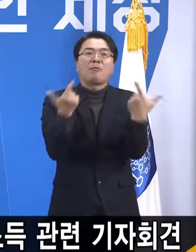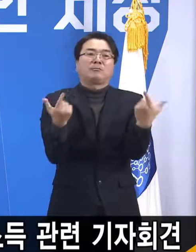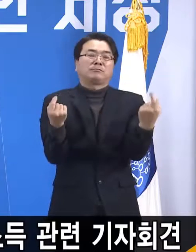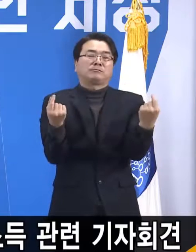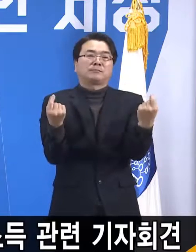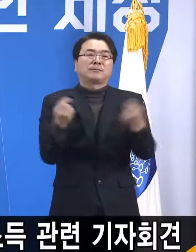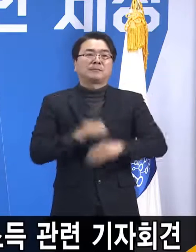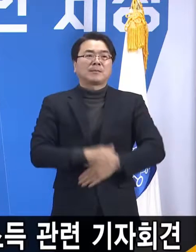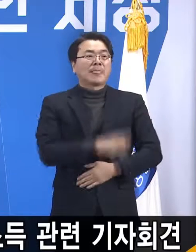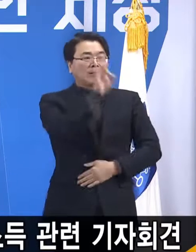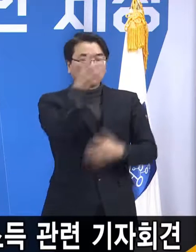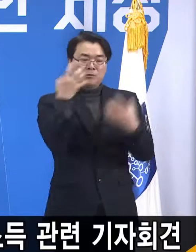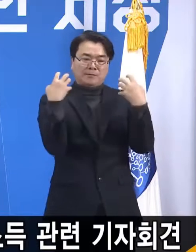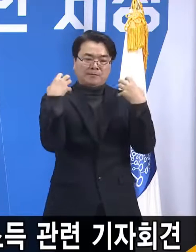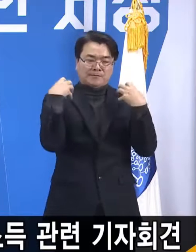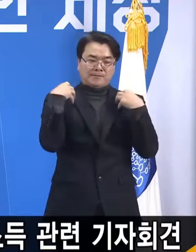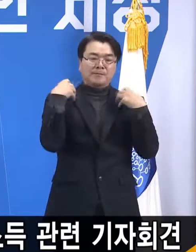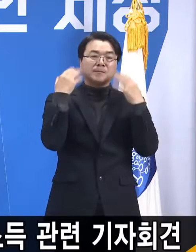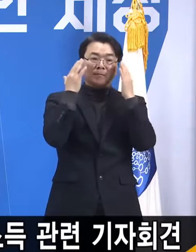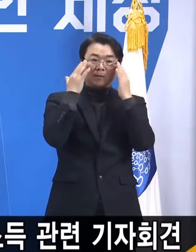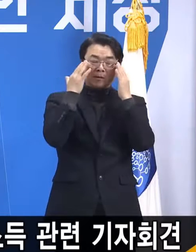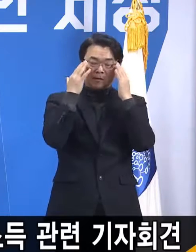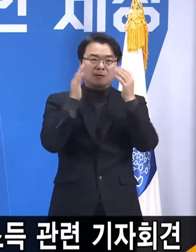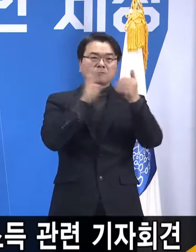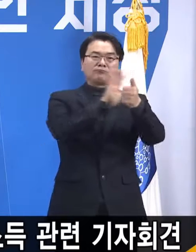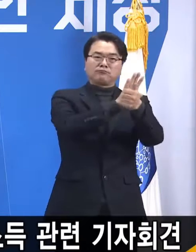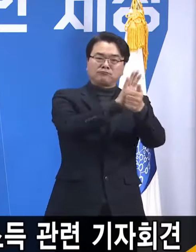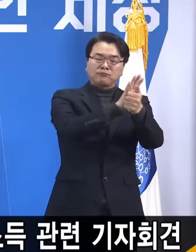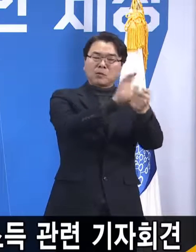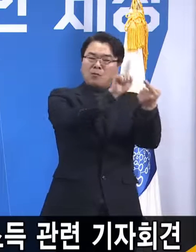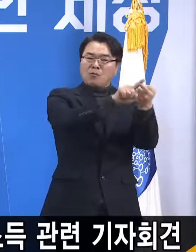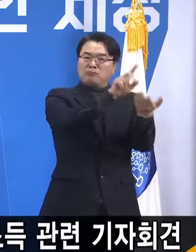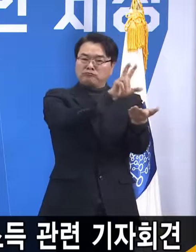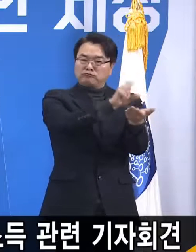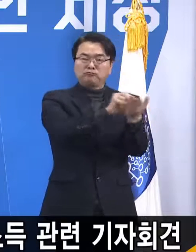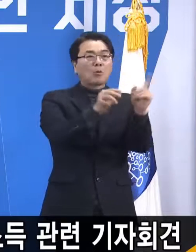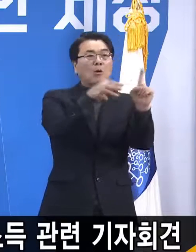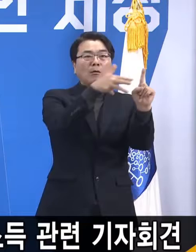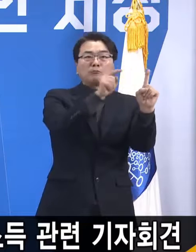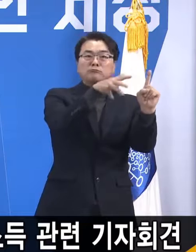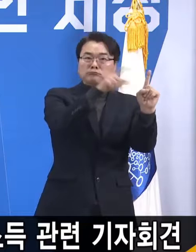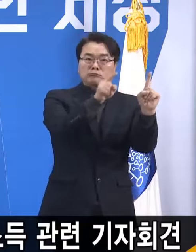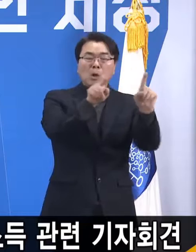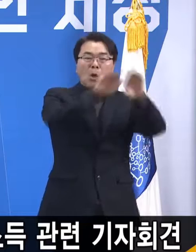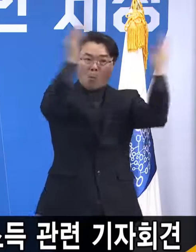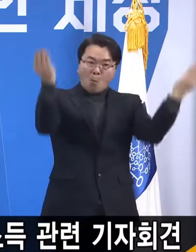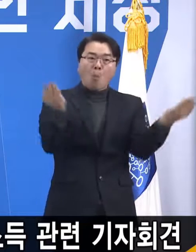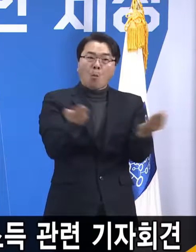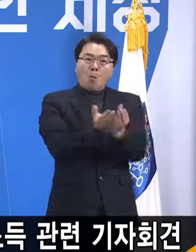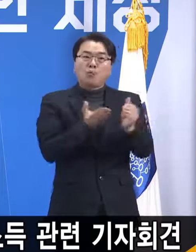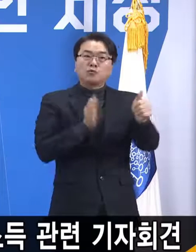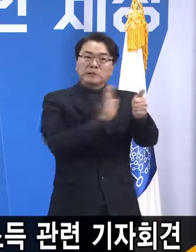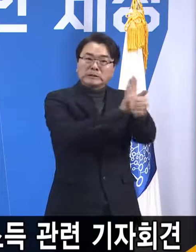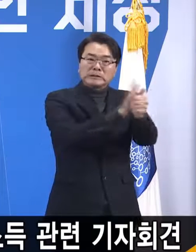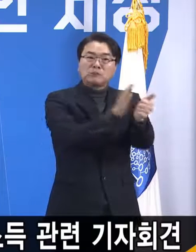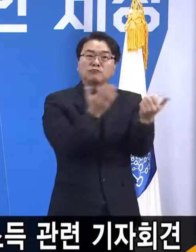중앙정부의 지원에 관한 문제라면 1차는 선별이 아닌 보편지원을 했고